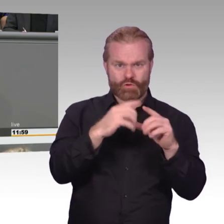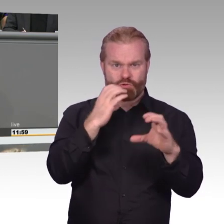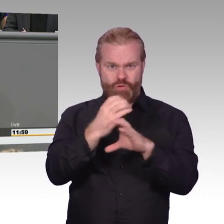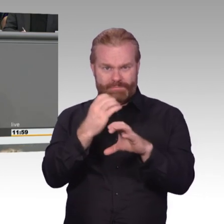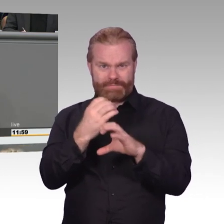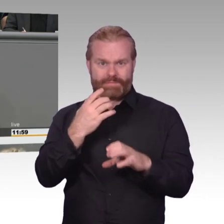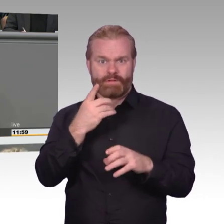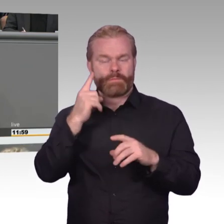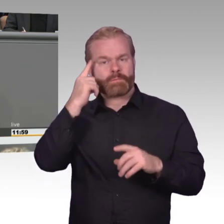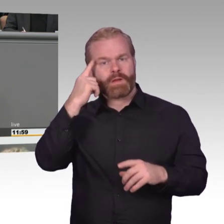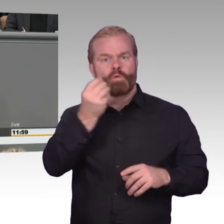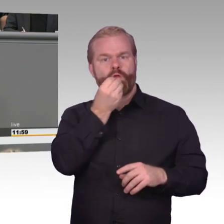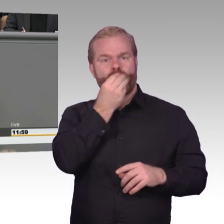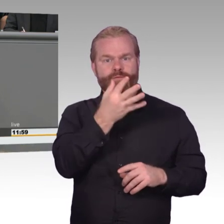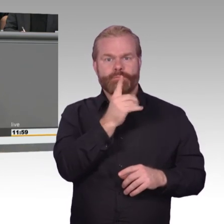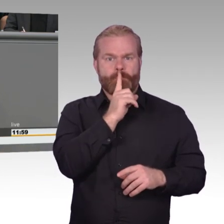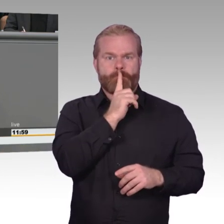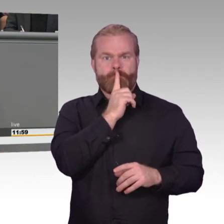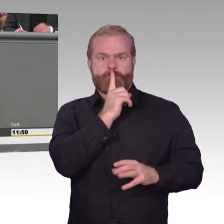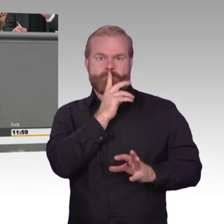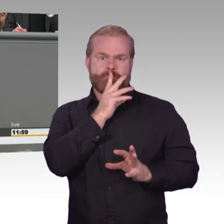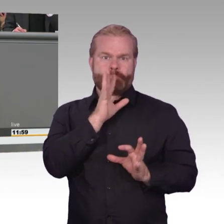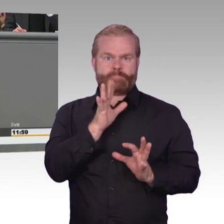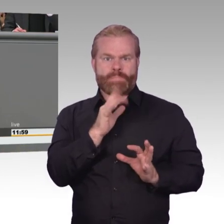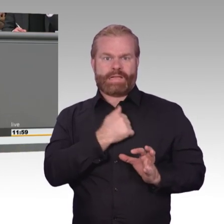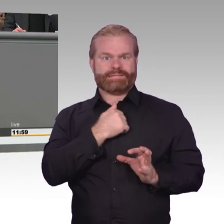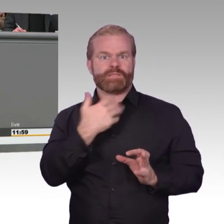Staat sichern und das ist unsere Aufgabe, liebe Kolleginnen und Kollegen.